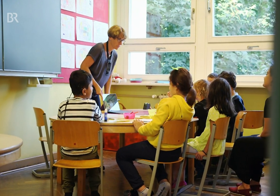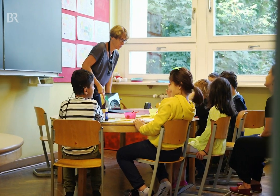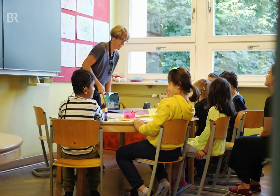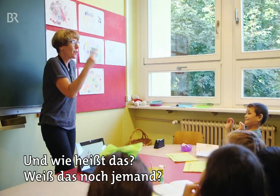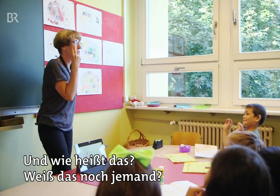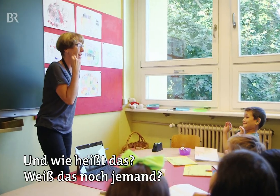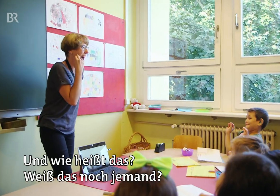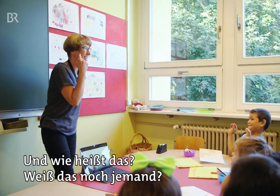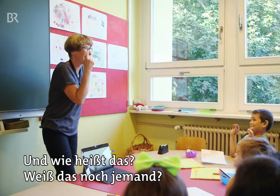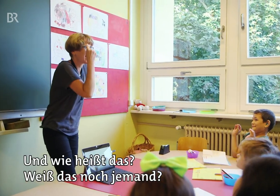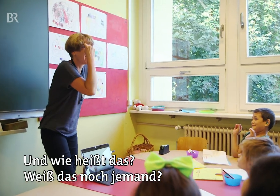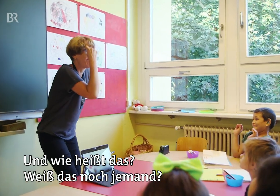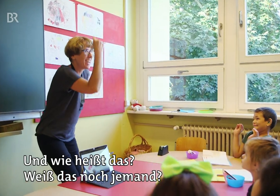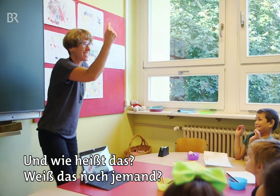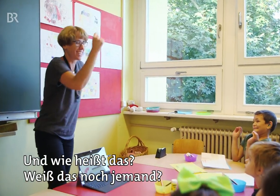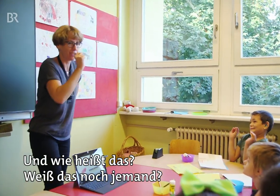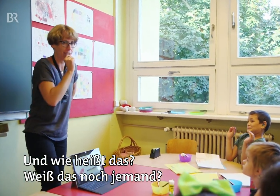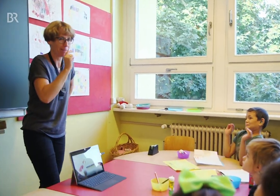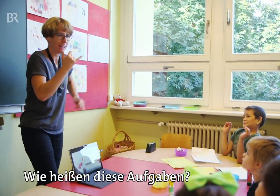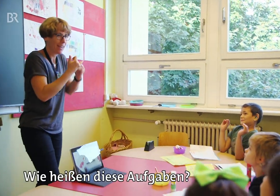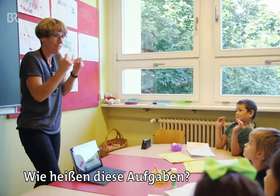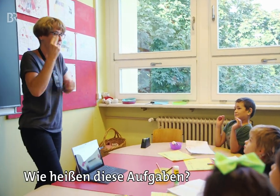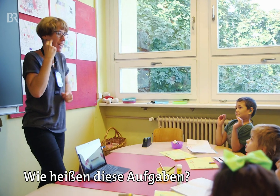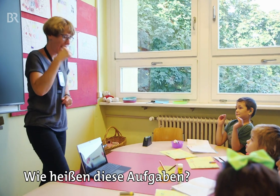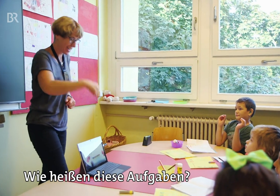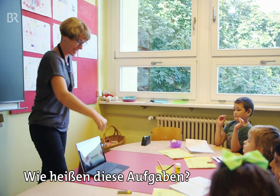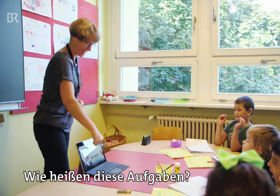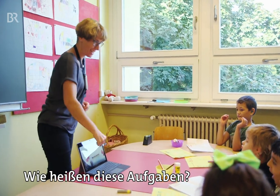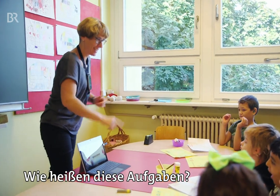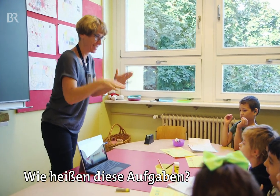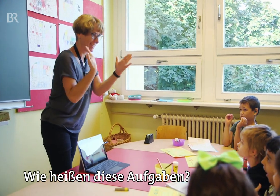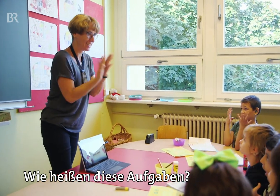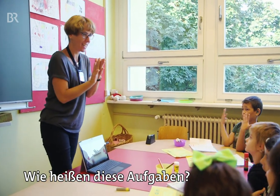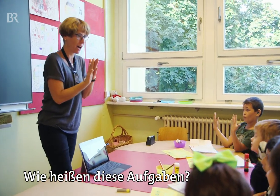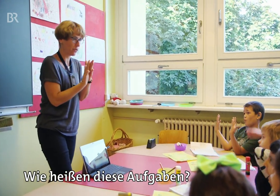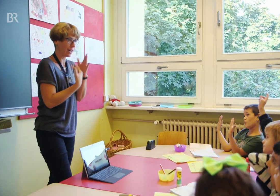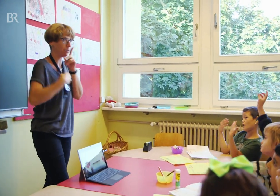Und wie heißt das? Weiß das noch jemand? Wie heißen diese Aufgaben?